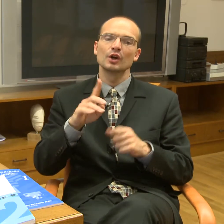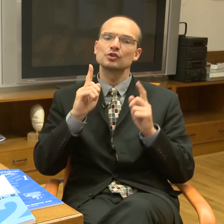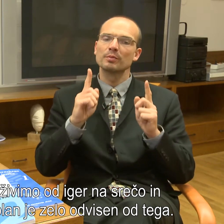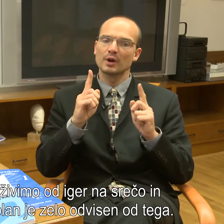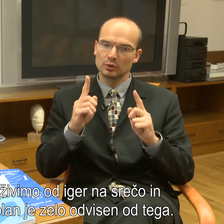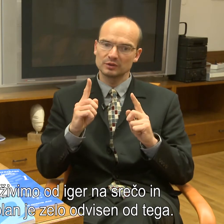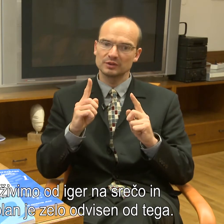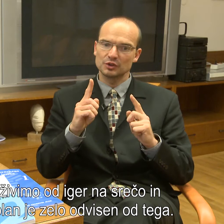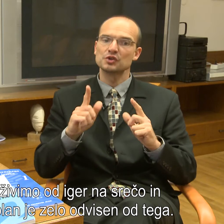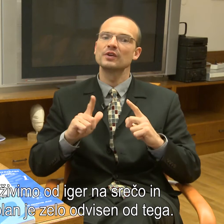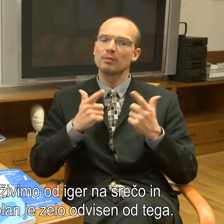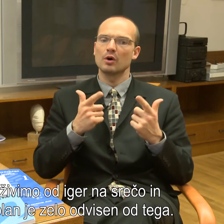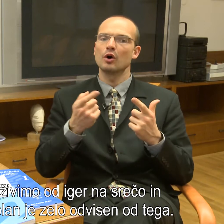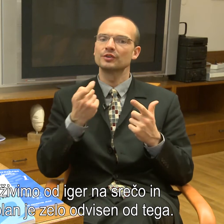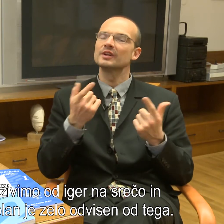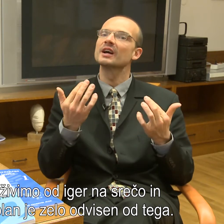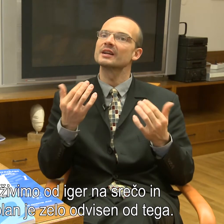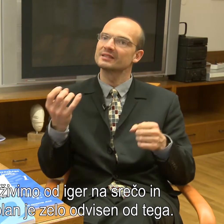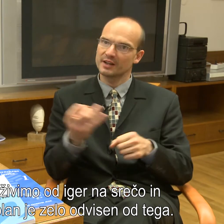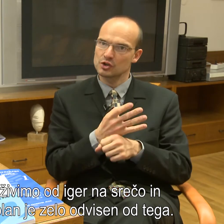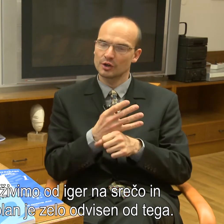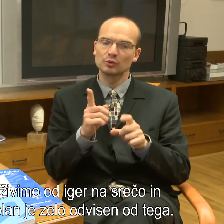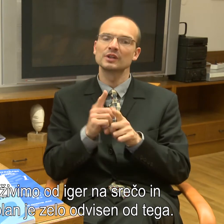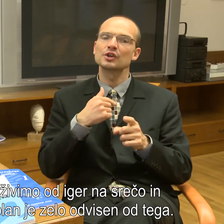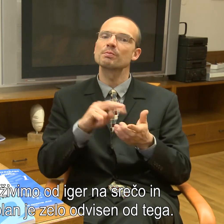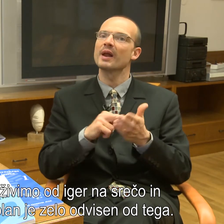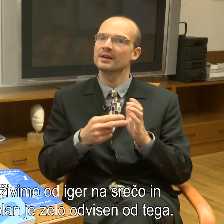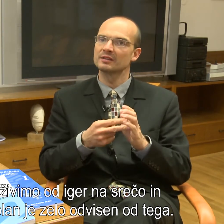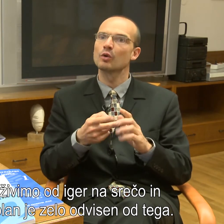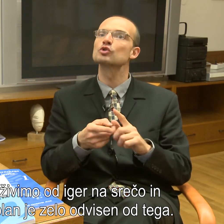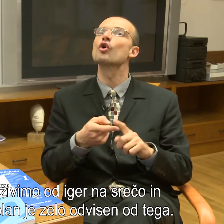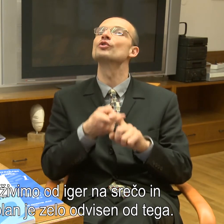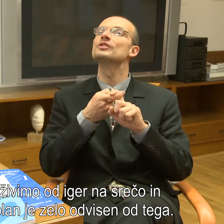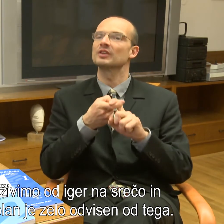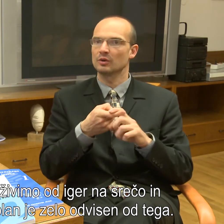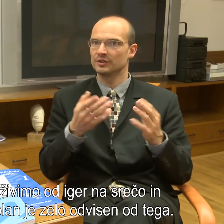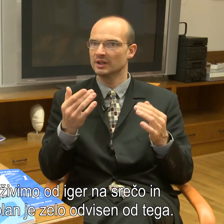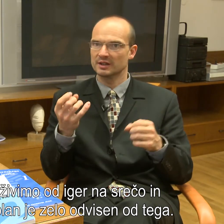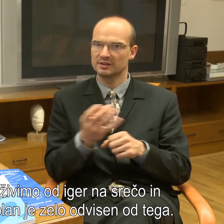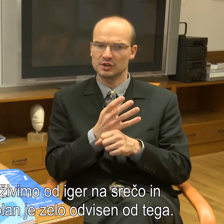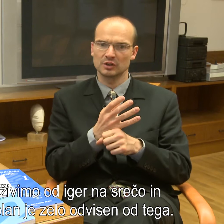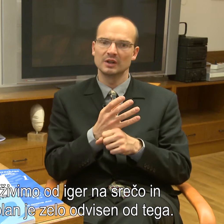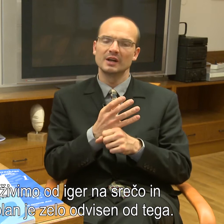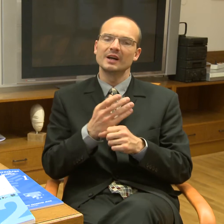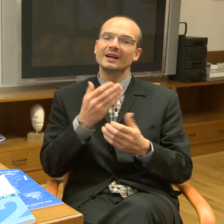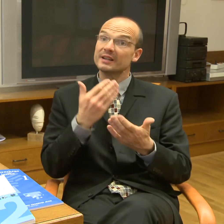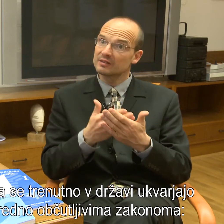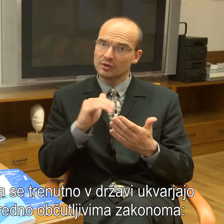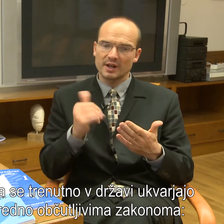čeprav živimo od igr na srečo in tudi naš plan je zelo močno odvisen od igr na srečo. Dejstvo je,